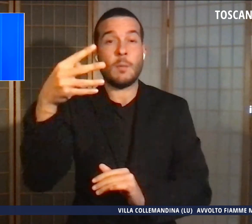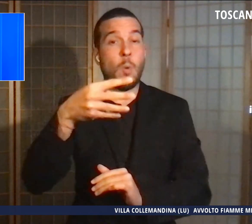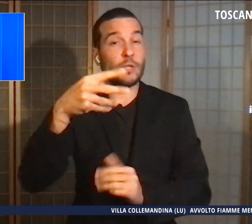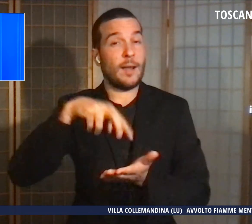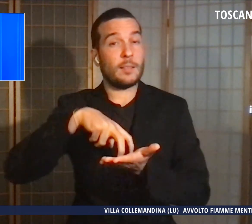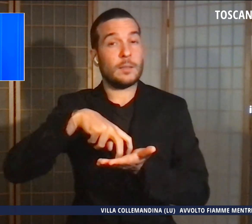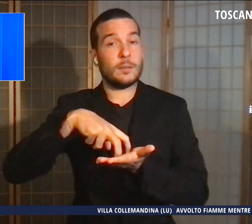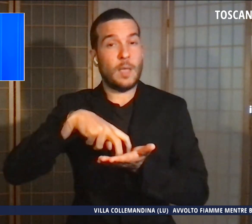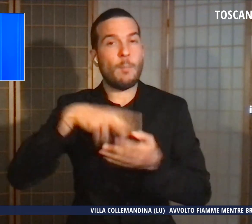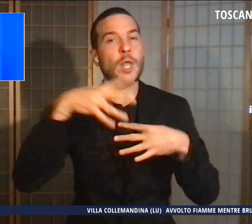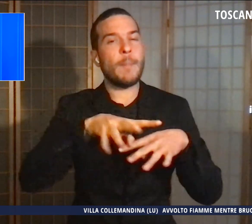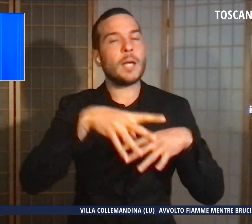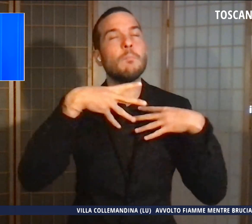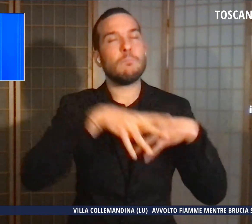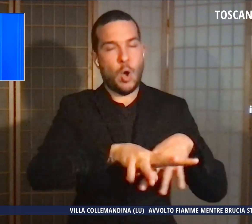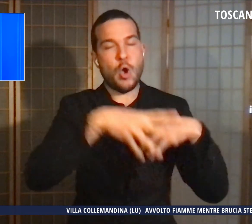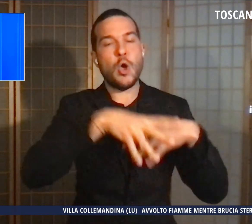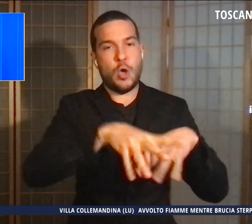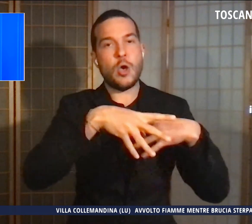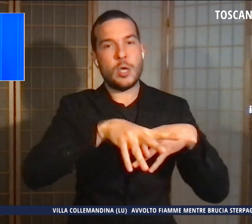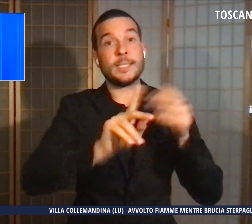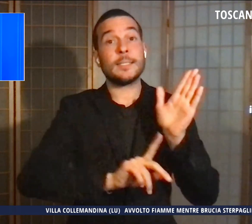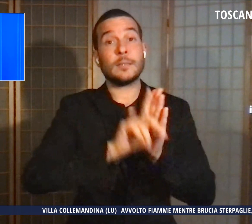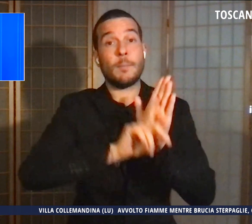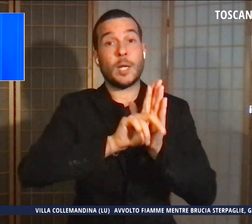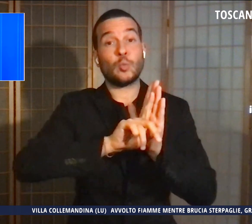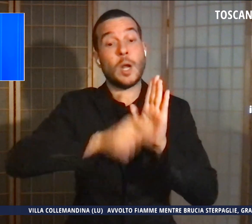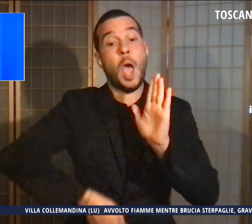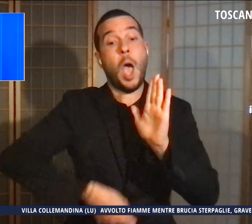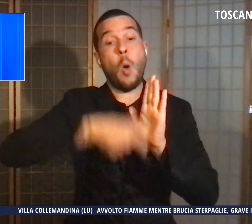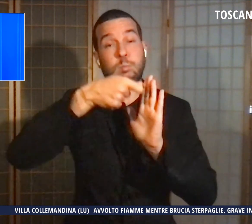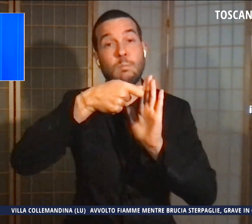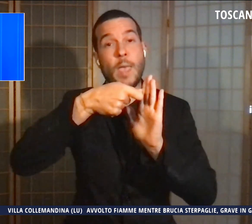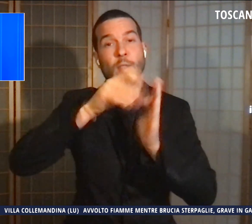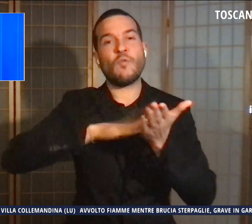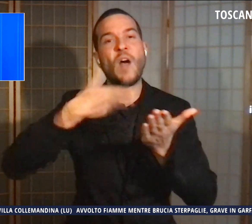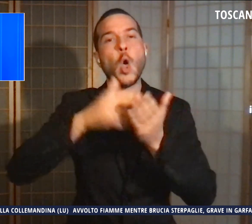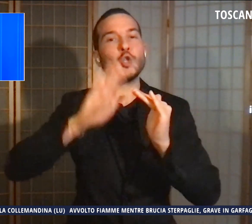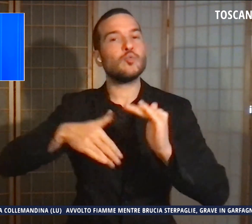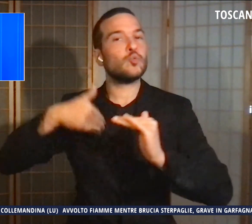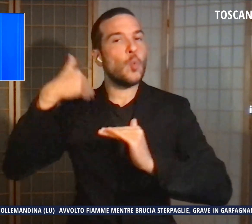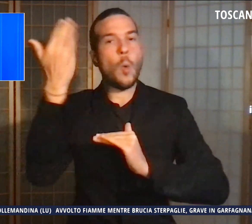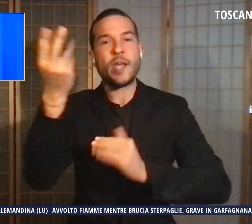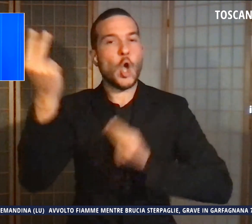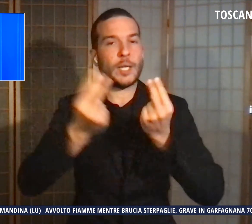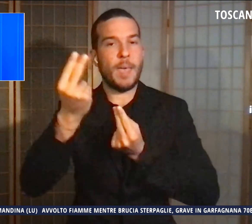mari mossi, le temperature in aumento su valori superiori alla norma.